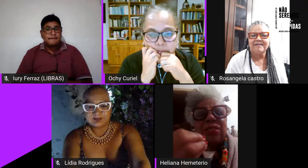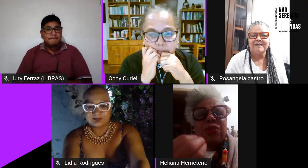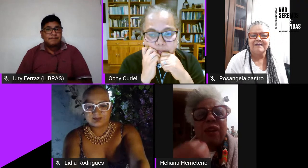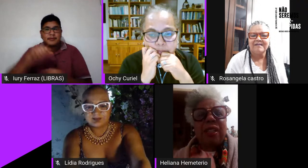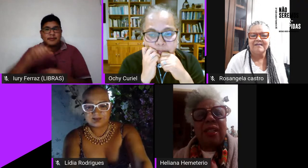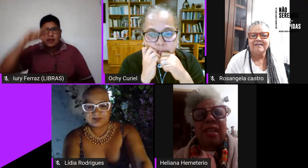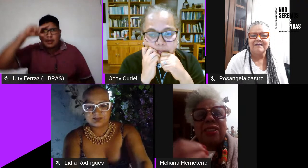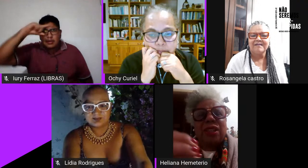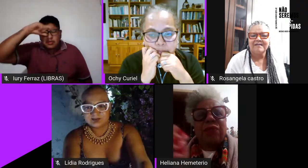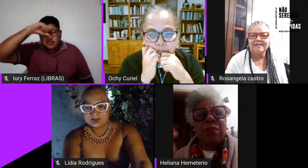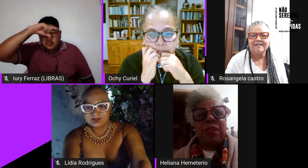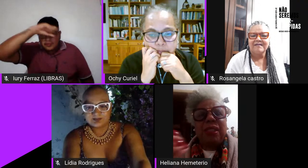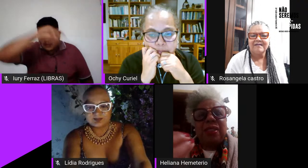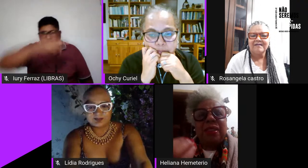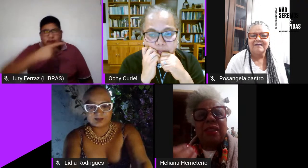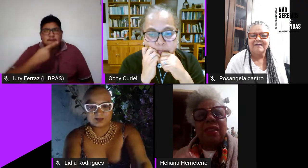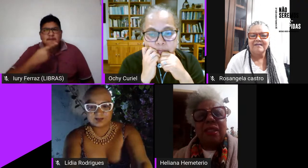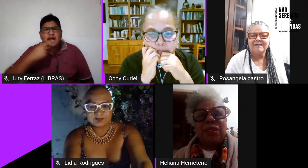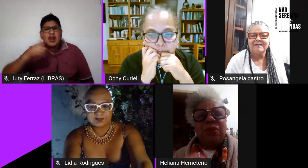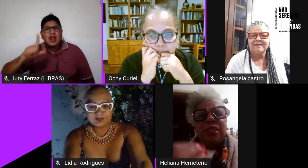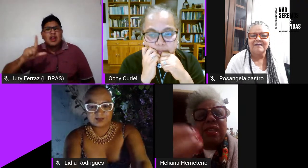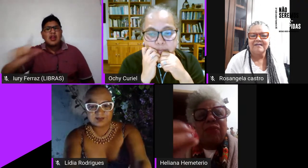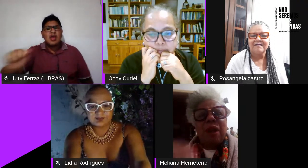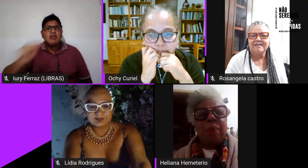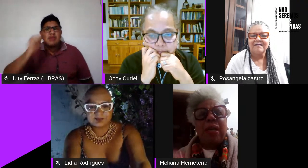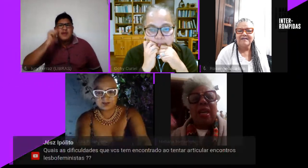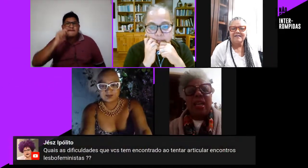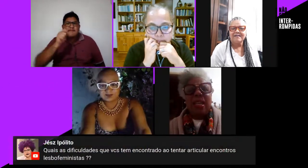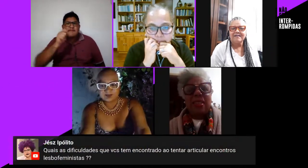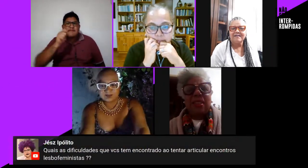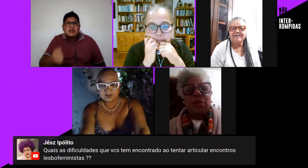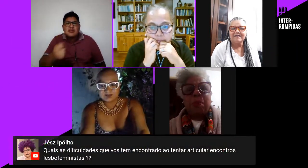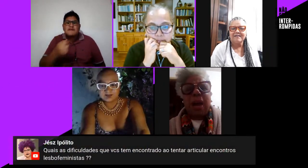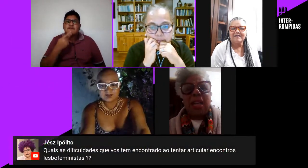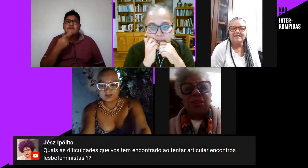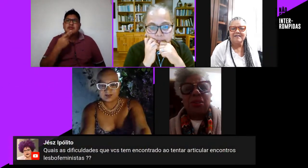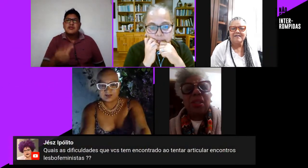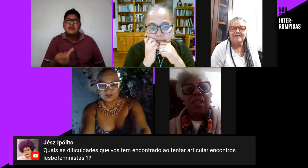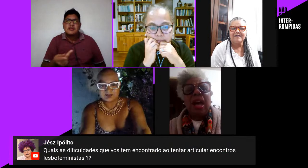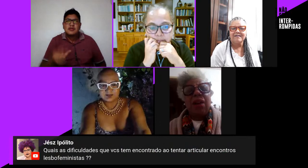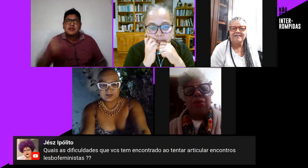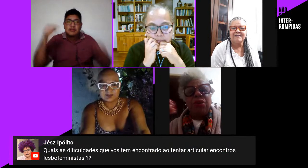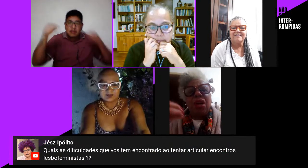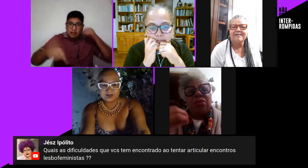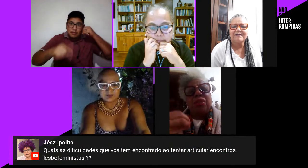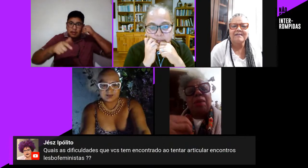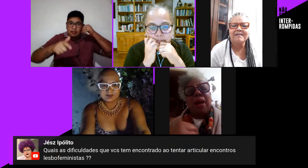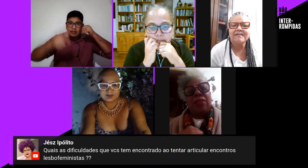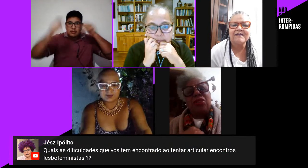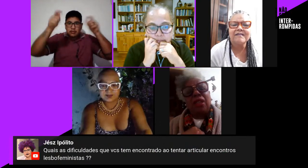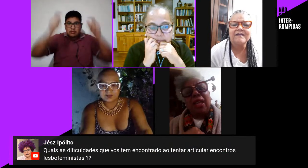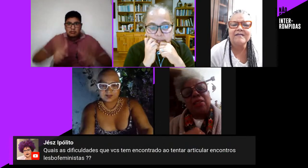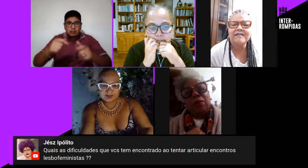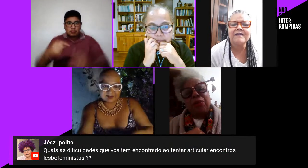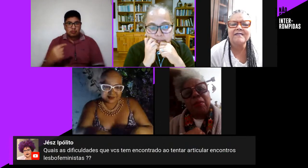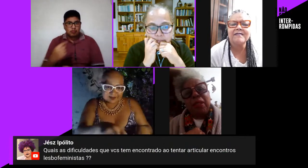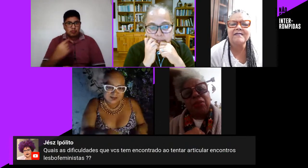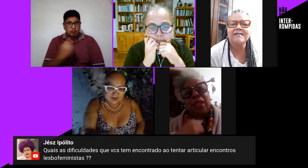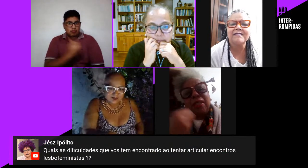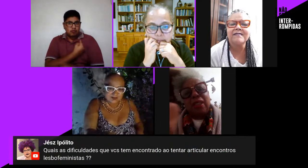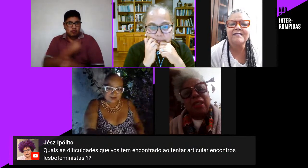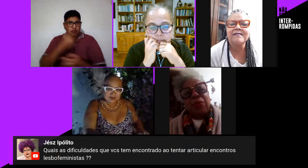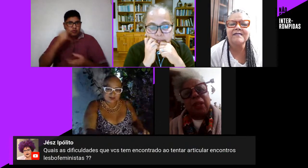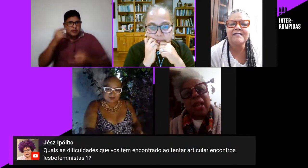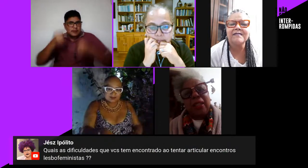que a gente fala léssica feminista de você levar para esse espaço o nosso debate de léssico